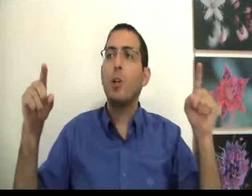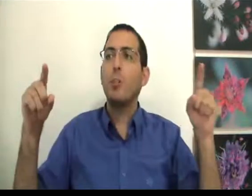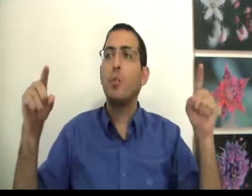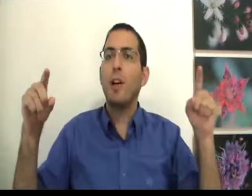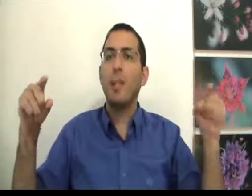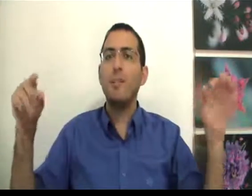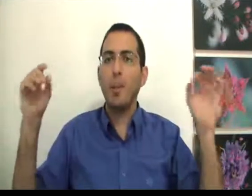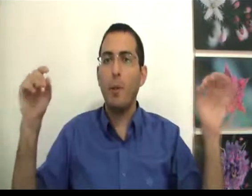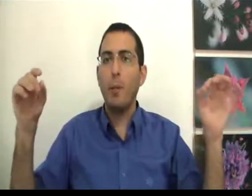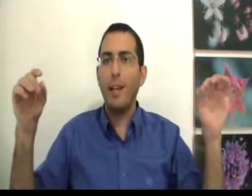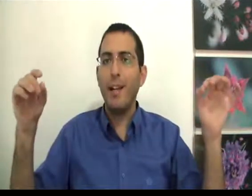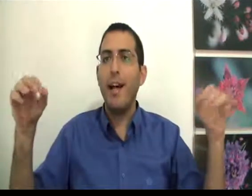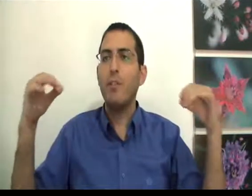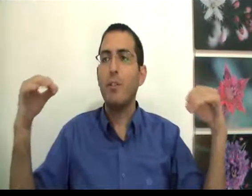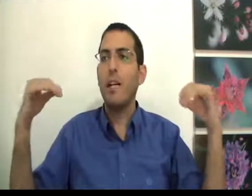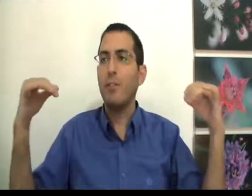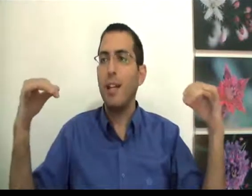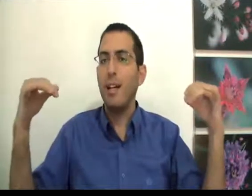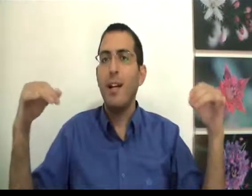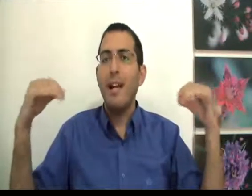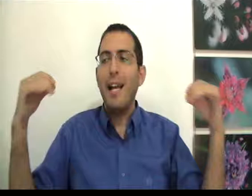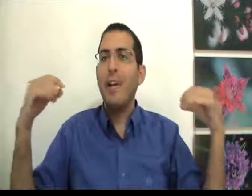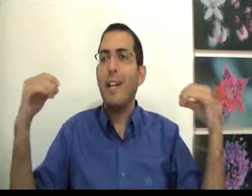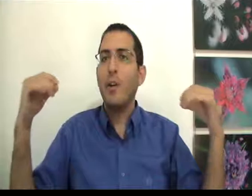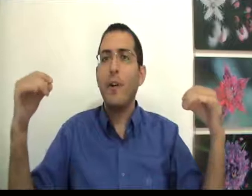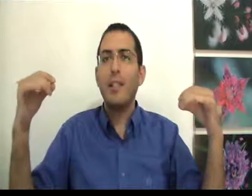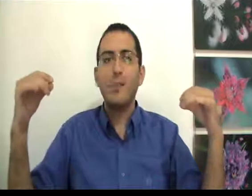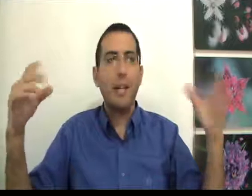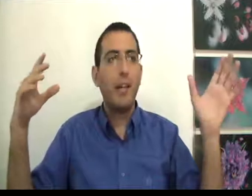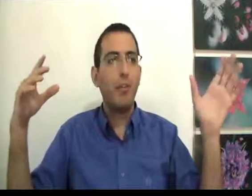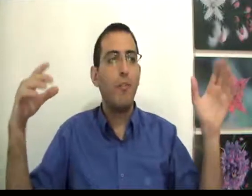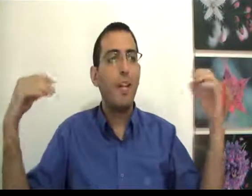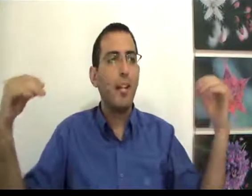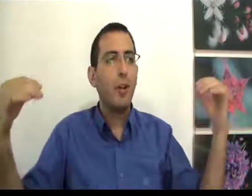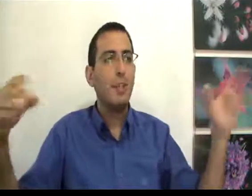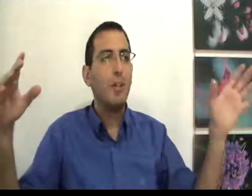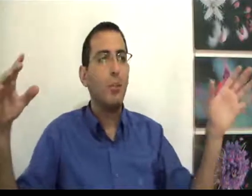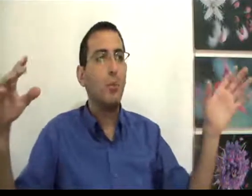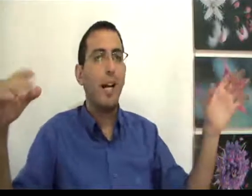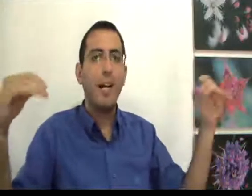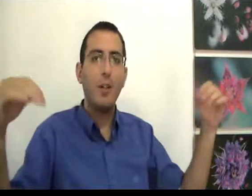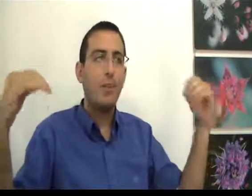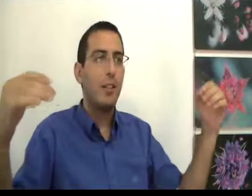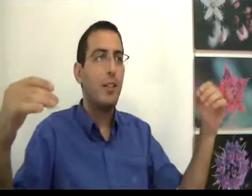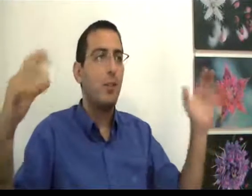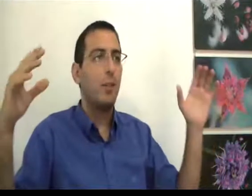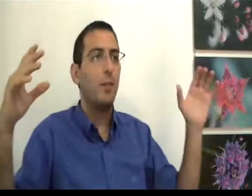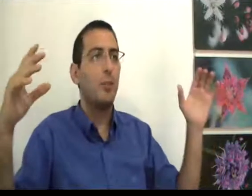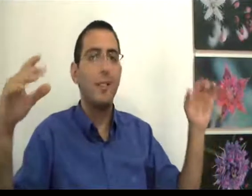להיות מאושר, בינם צריך לקום הבוקר לעבוד, מה העבודה? איך אני הופך את עצמי להרגיש טוב, איך אני גורם לעצמי להיות מאושר, איך אני הופך להיות יותר מאושר